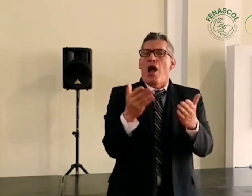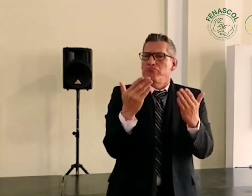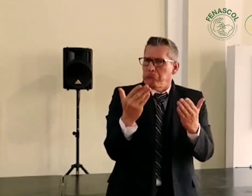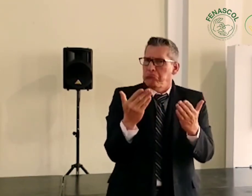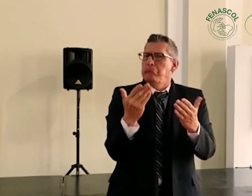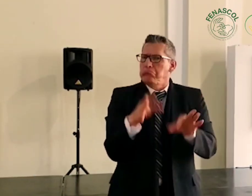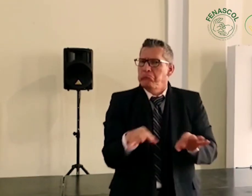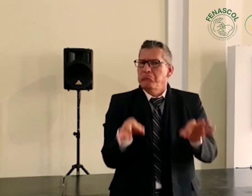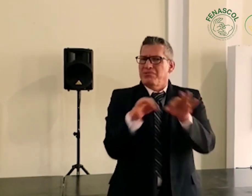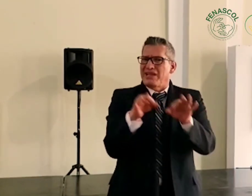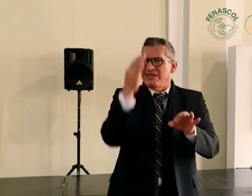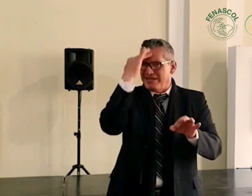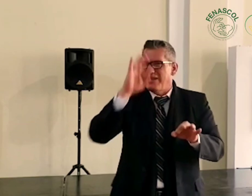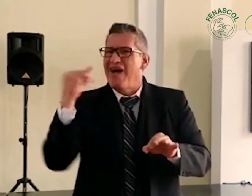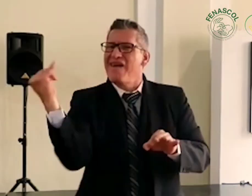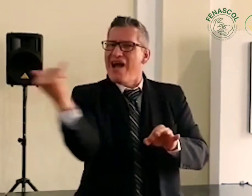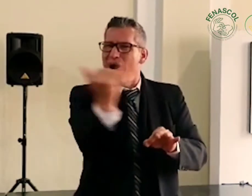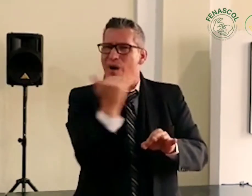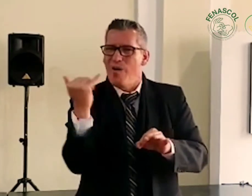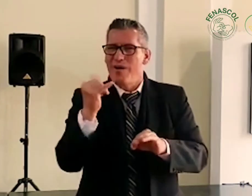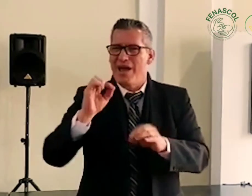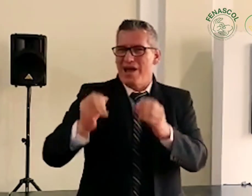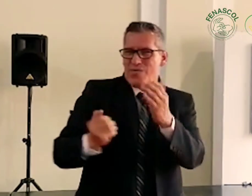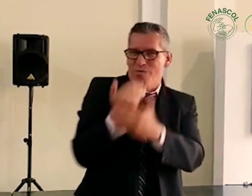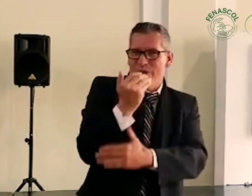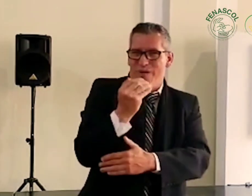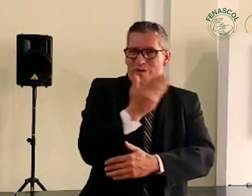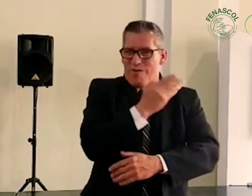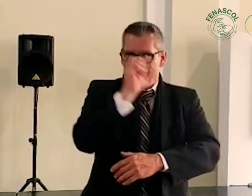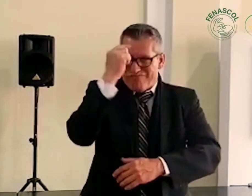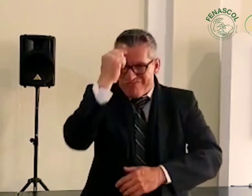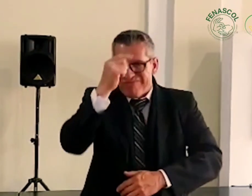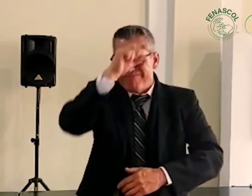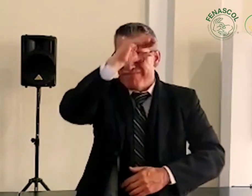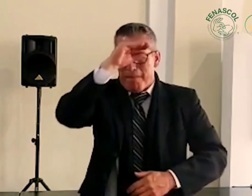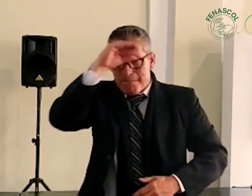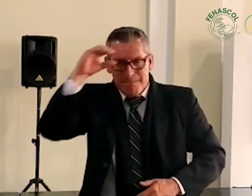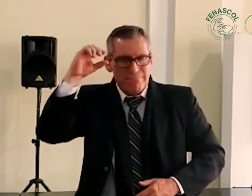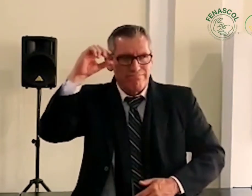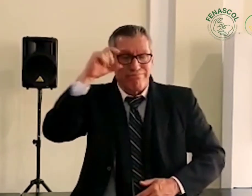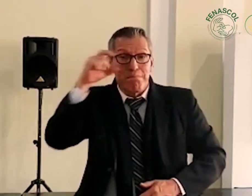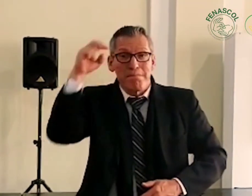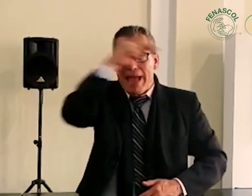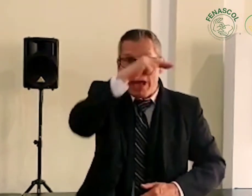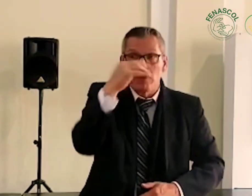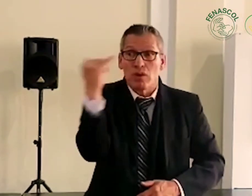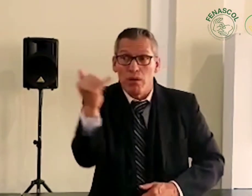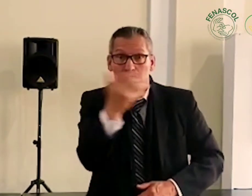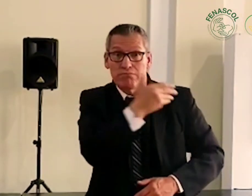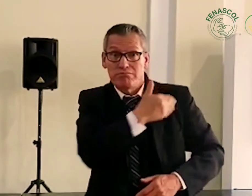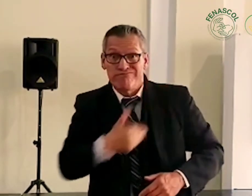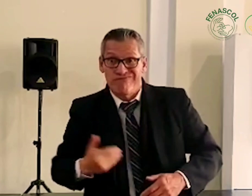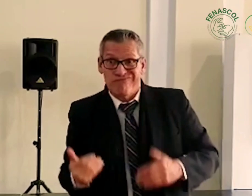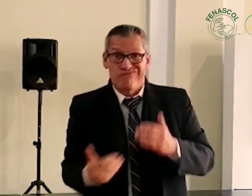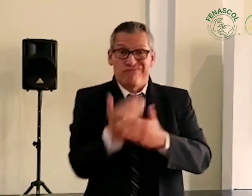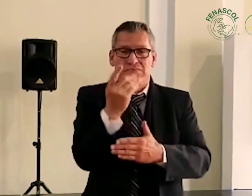es importante porque sabemos que ahora con el nuevo gobierno del presidente Petro se están